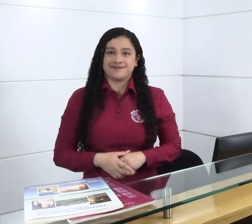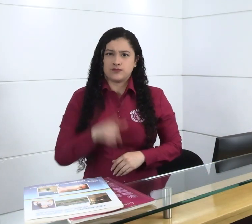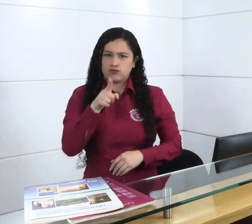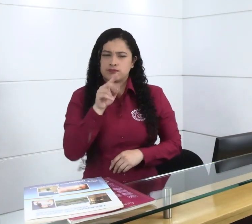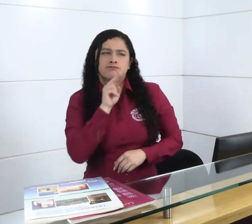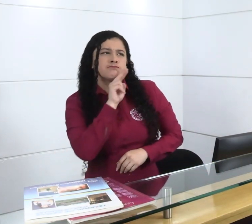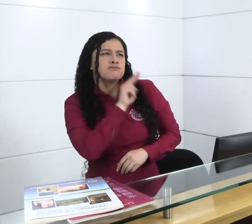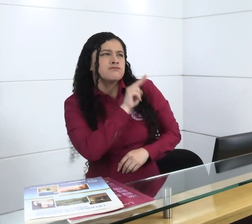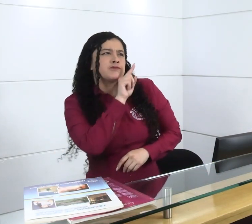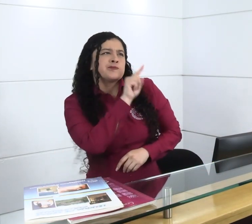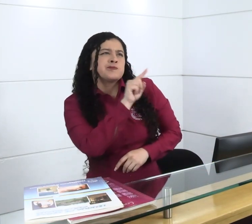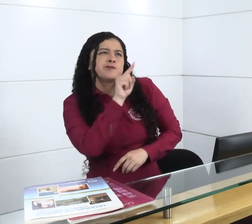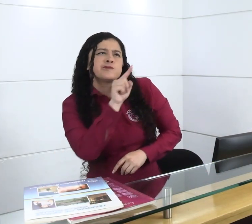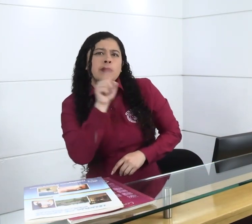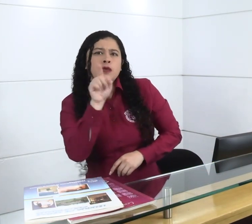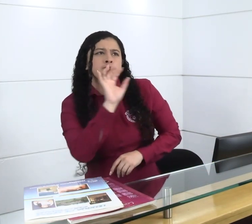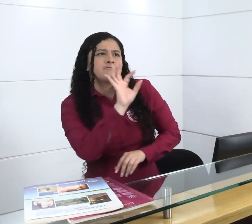Ya puedes escoger entre estos.